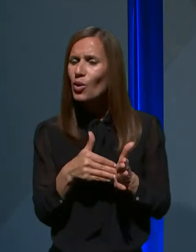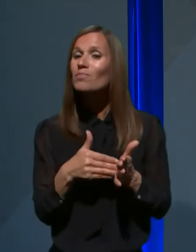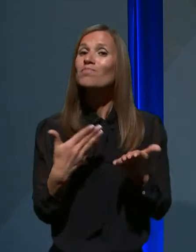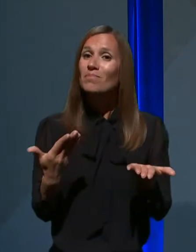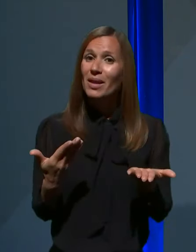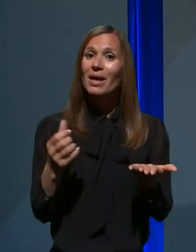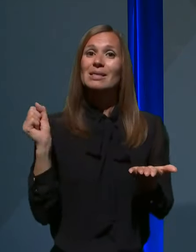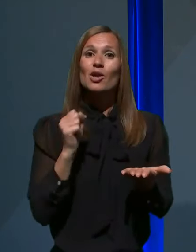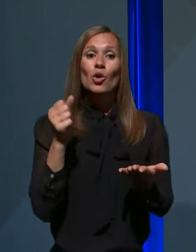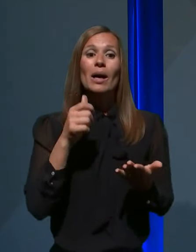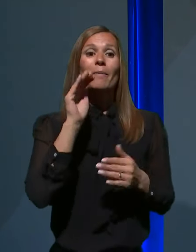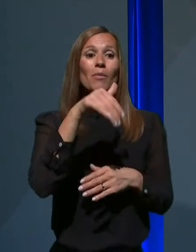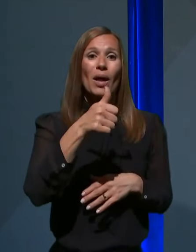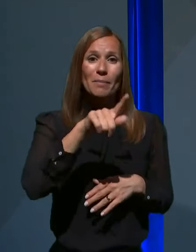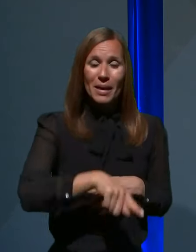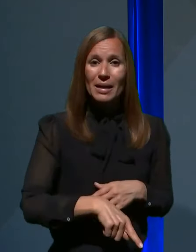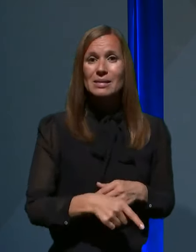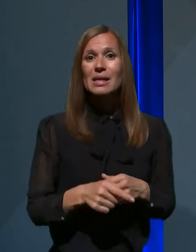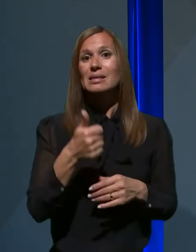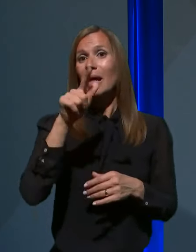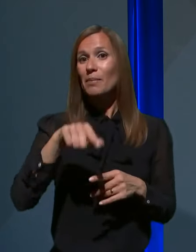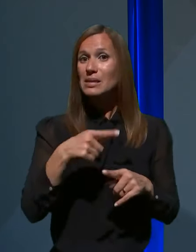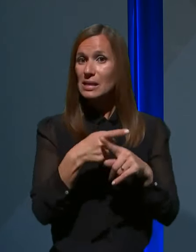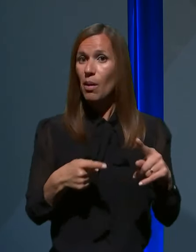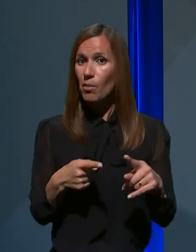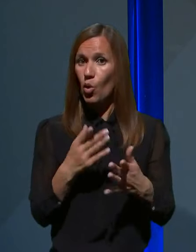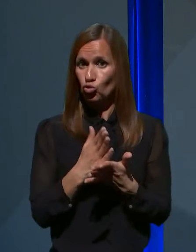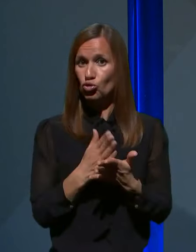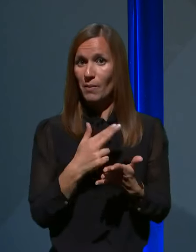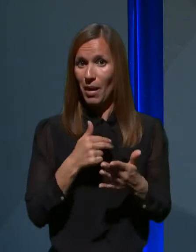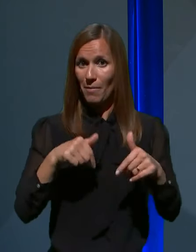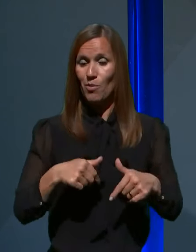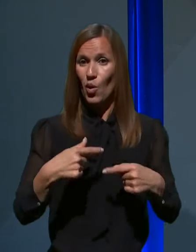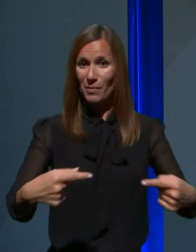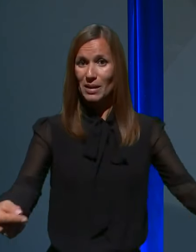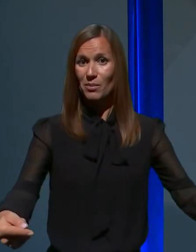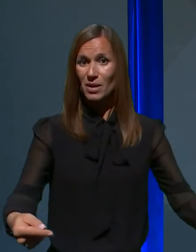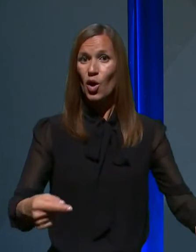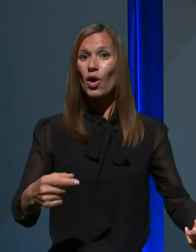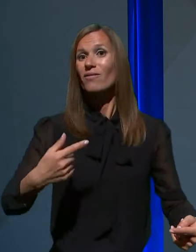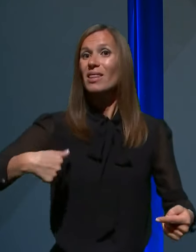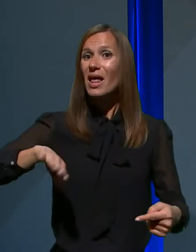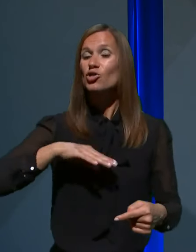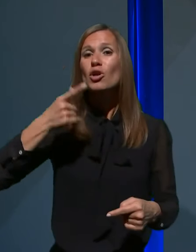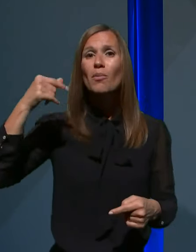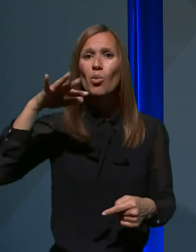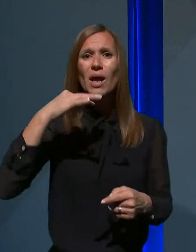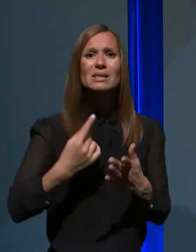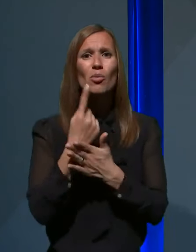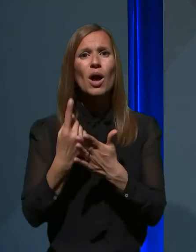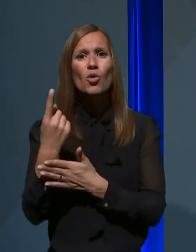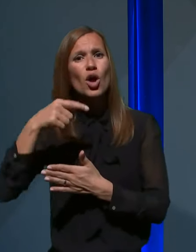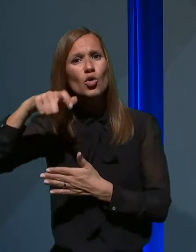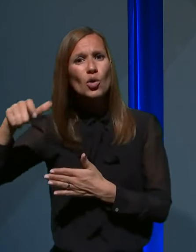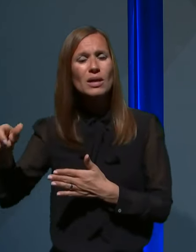mesecu oziroma mesecu in pol epidemije se v naši populaciji pojavljajo ljudje, ki so